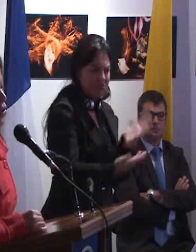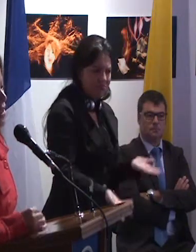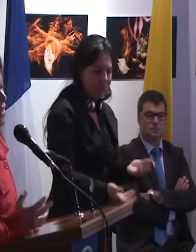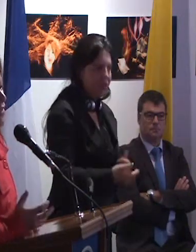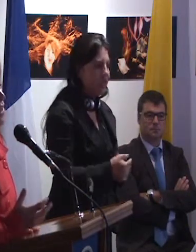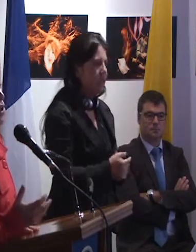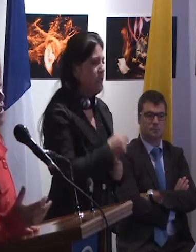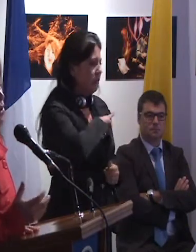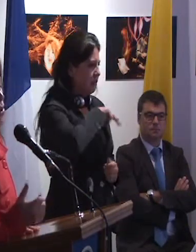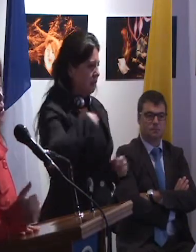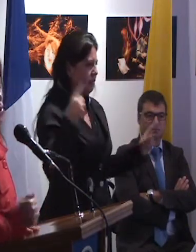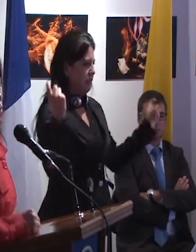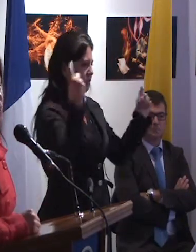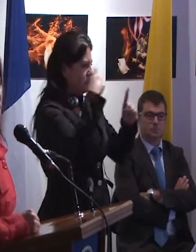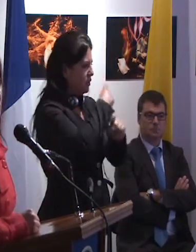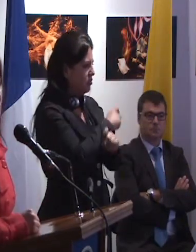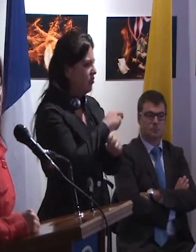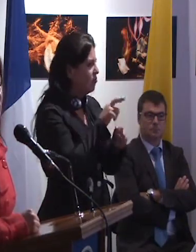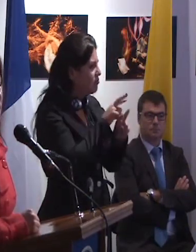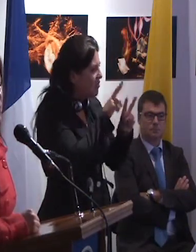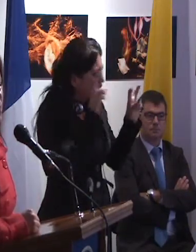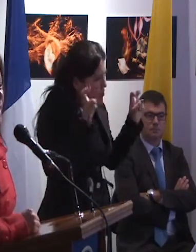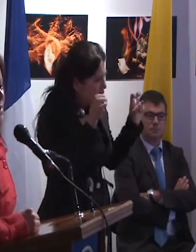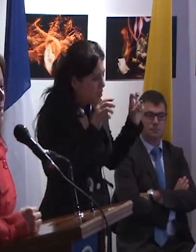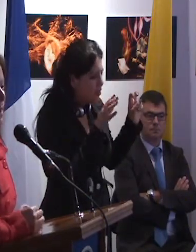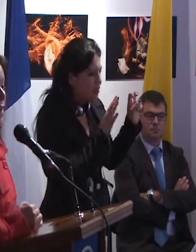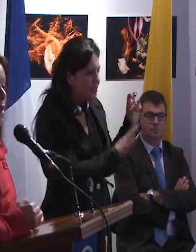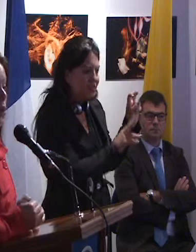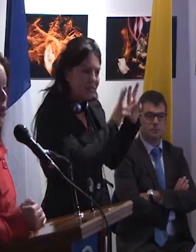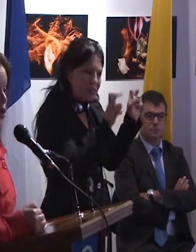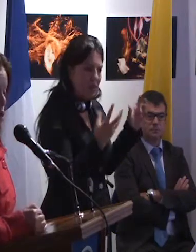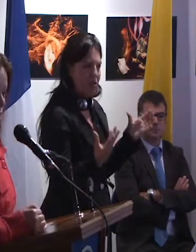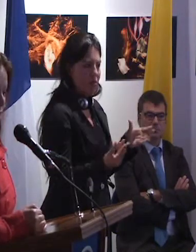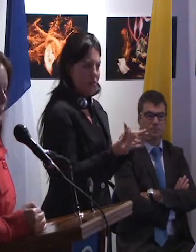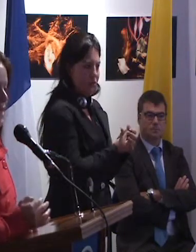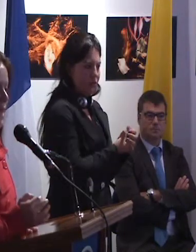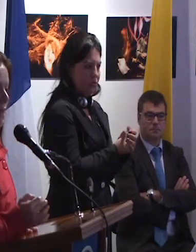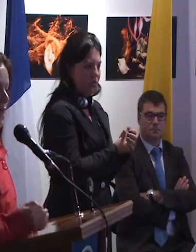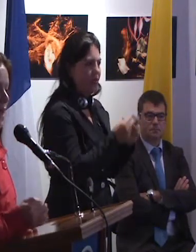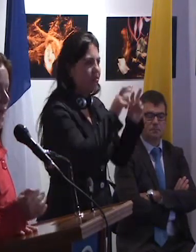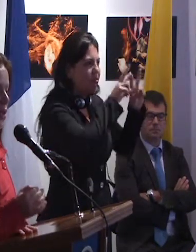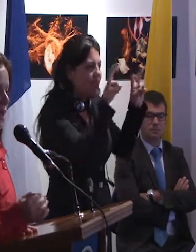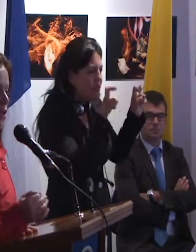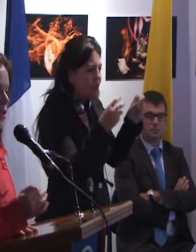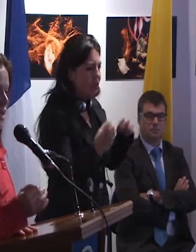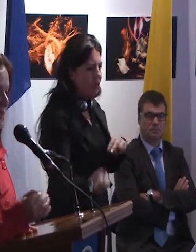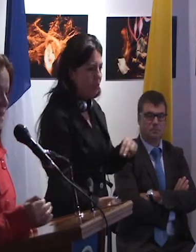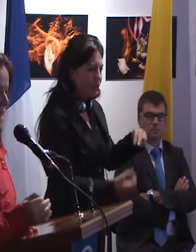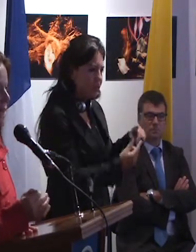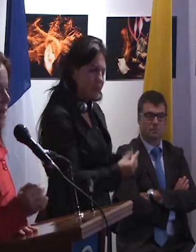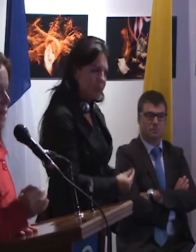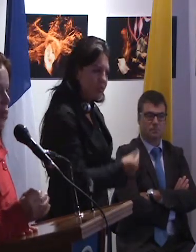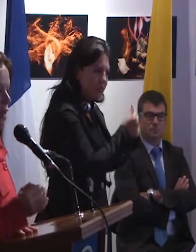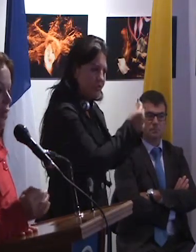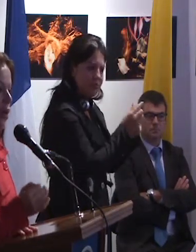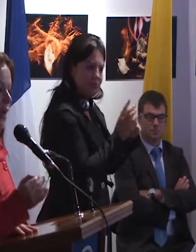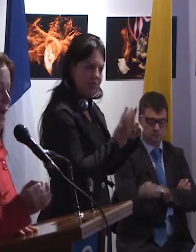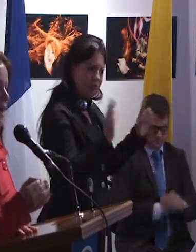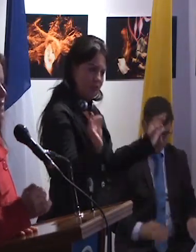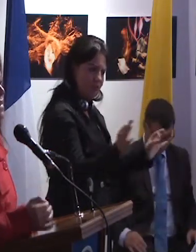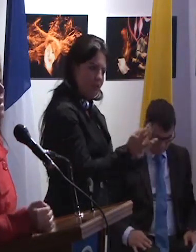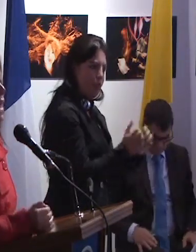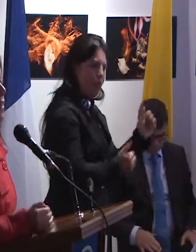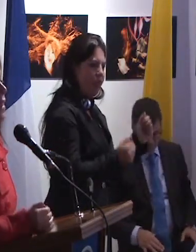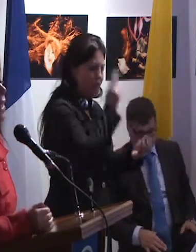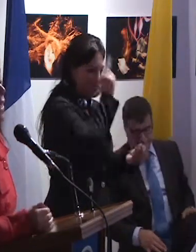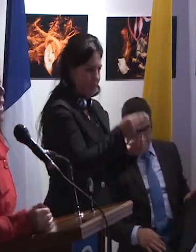nosotros la reflexión en torno al tema de inclusión, al tema de educación especial desde un enfoque